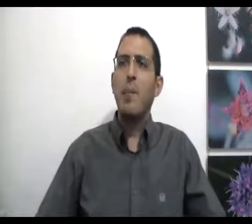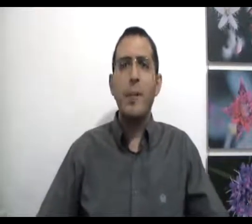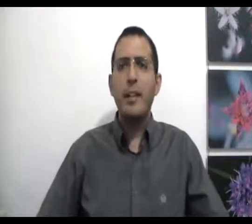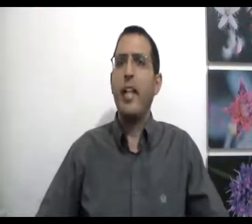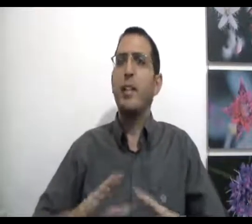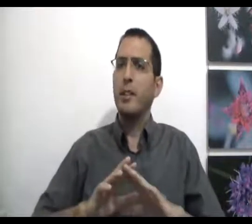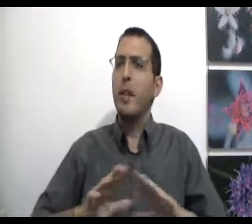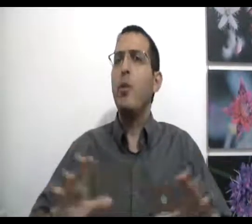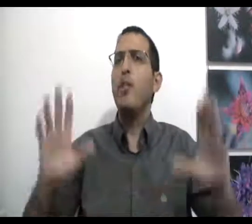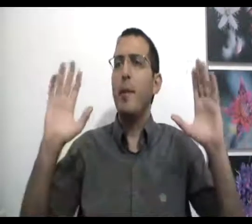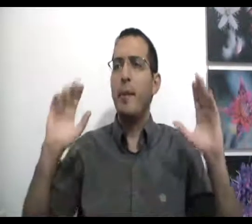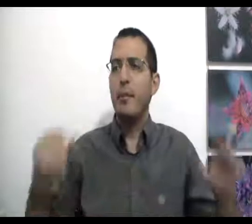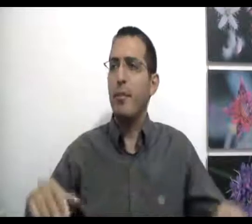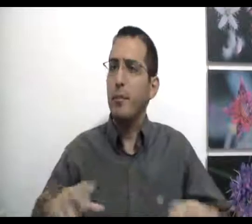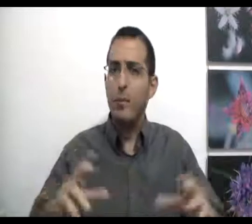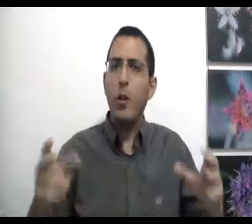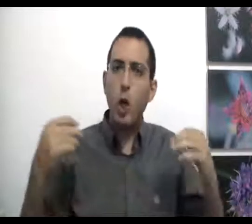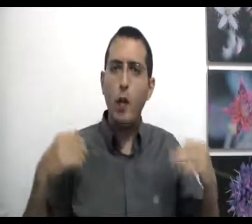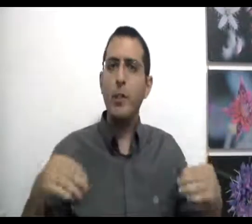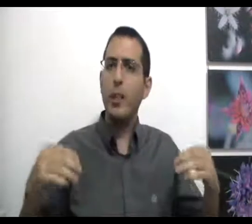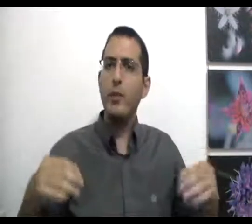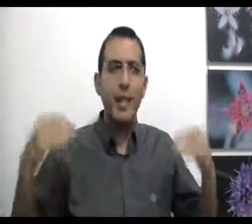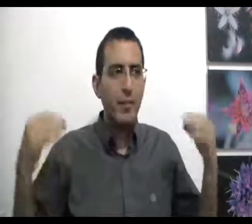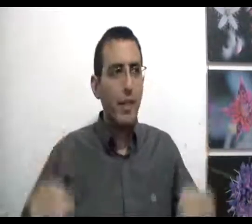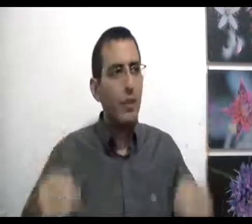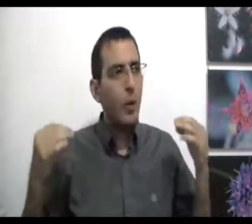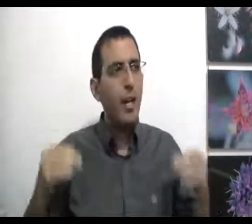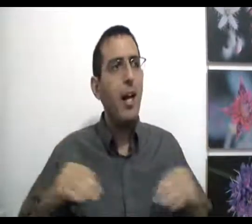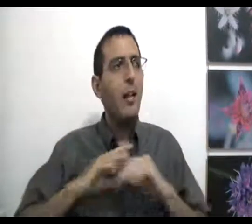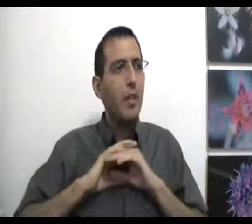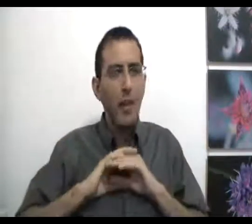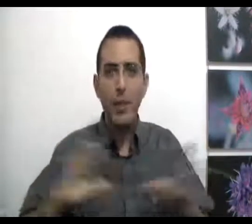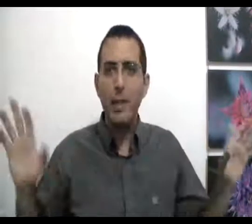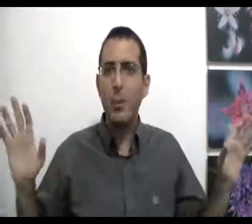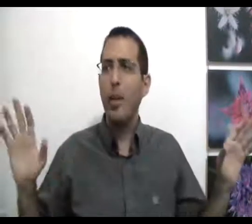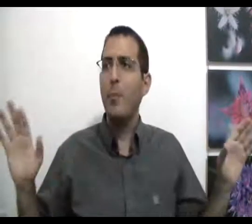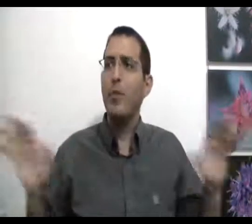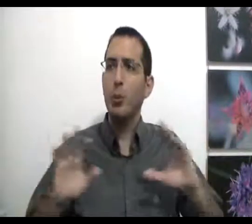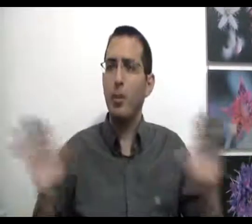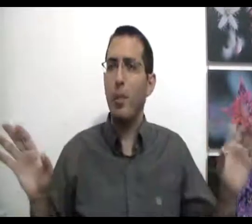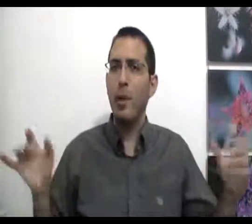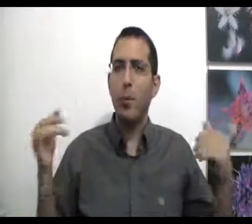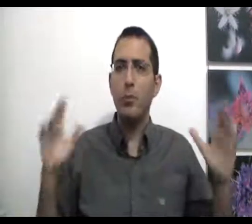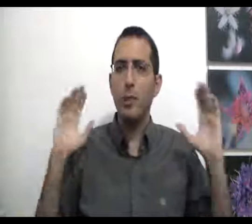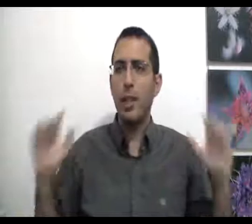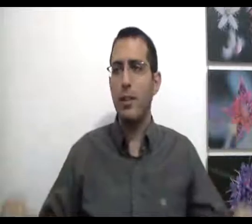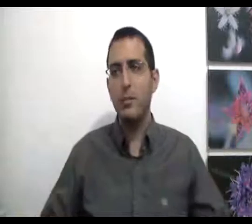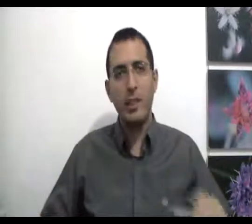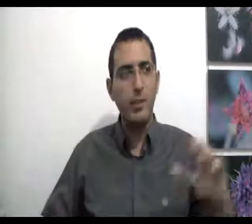באמת? כן, את עצמי אני אוהב באמת. כל מה שאני עושה, הבנתי, וואלה, אני לא אוהב אף אחד בעולם, לא אוהב שום דבר בעולם חוץ מאשר את עצמי. יפה